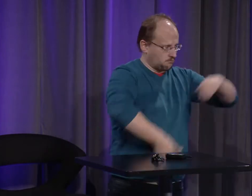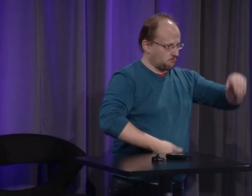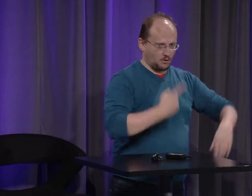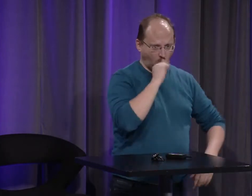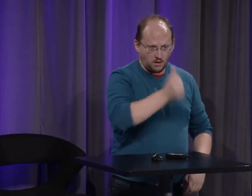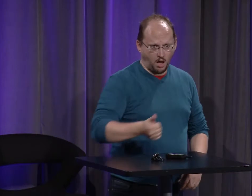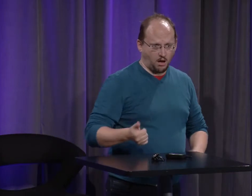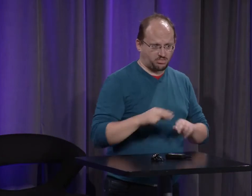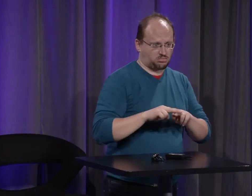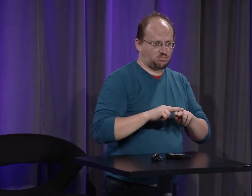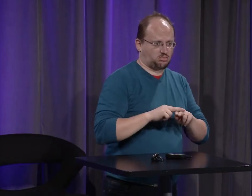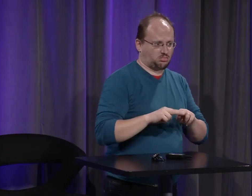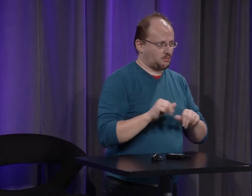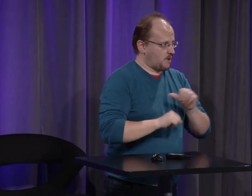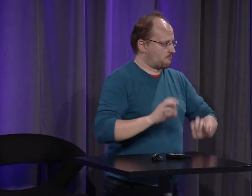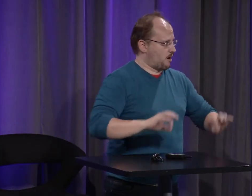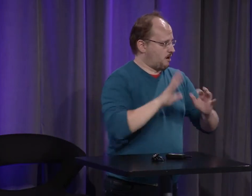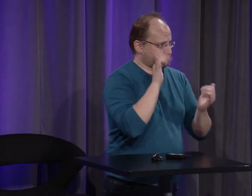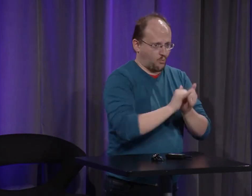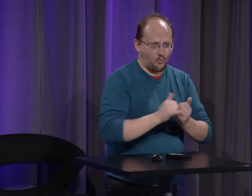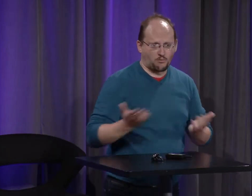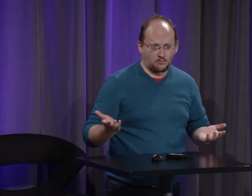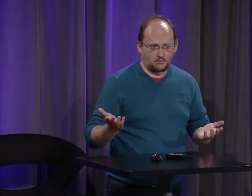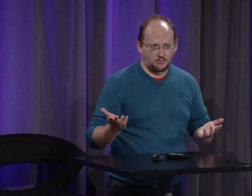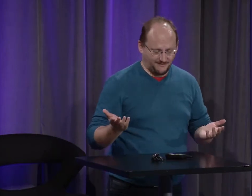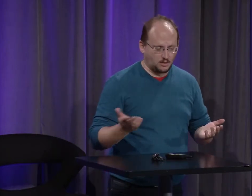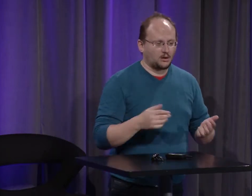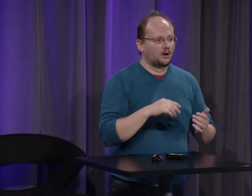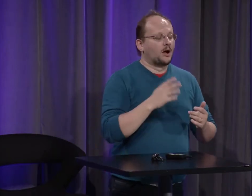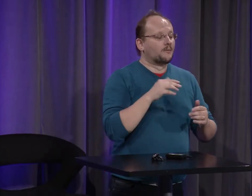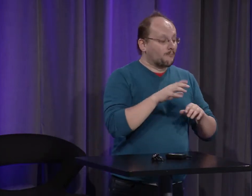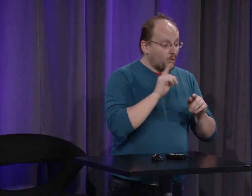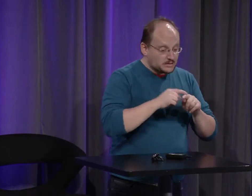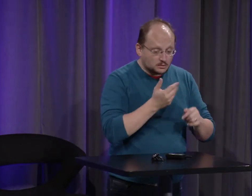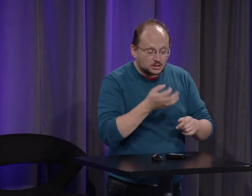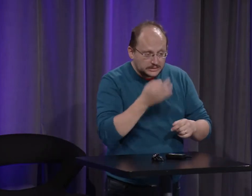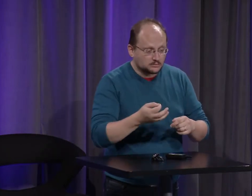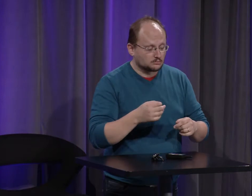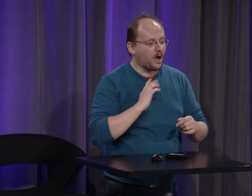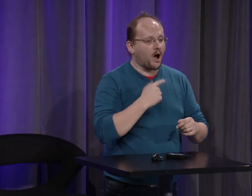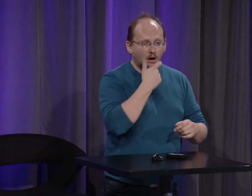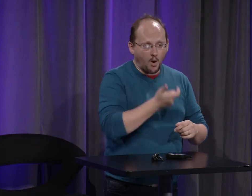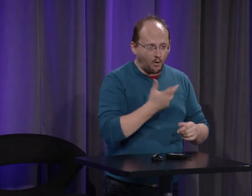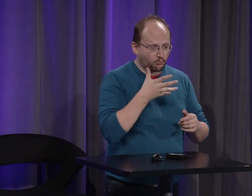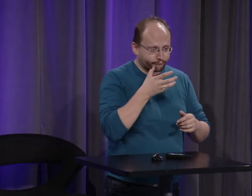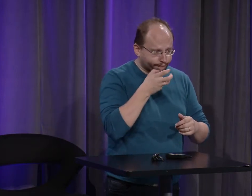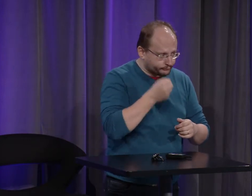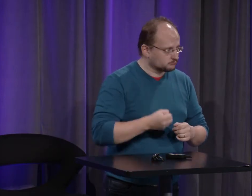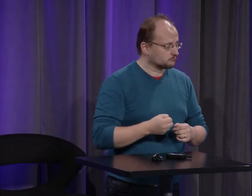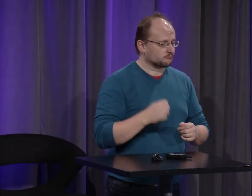ne sent rien en fait quand on reçoit un choc on n'a aucune sensation on n'a aucune douleur on devient complètement insensible et on